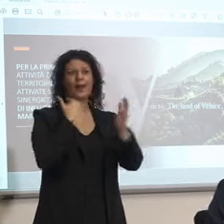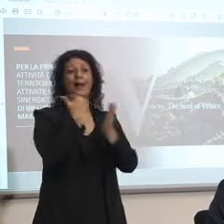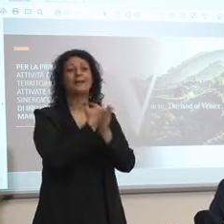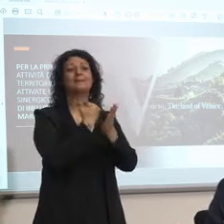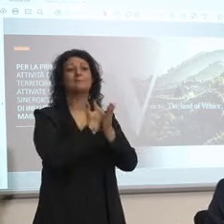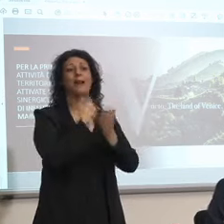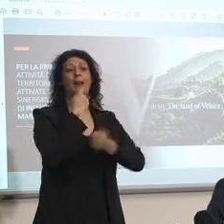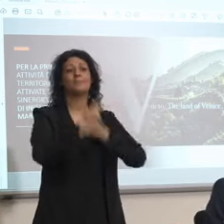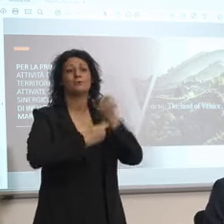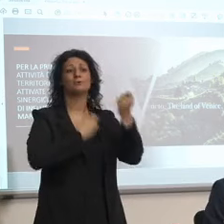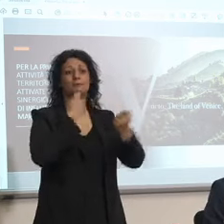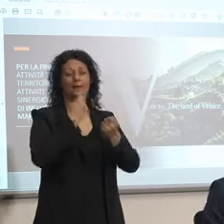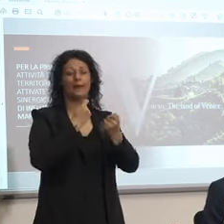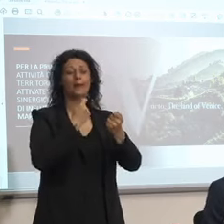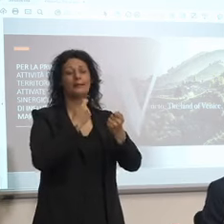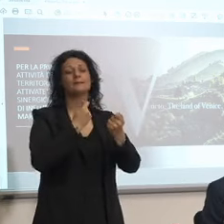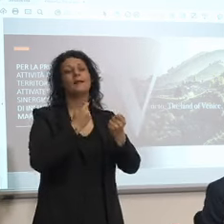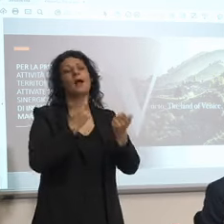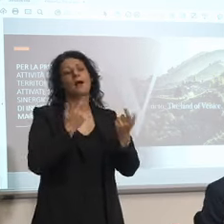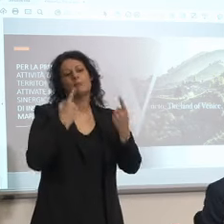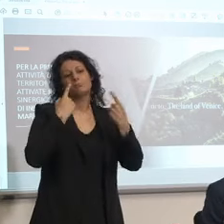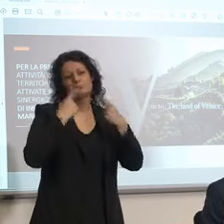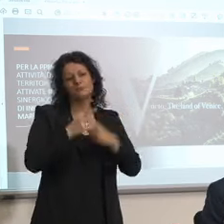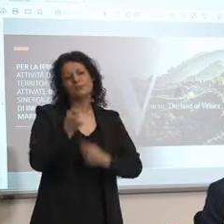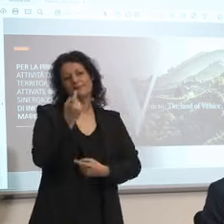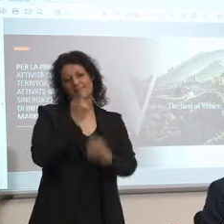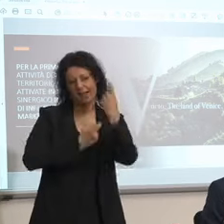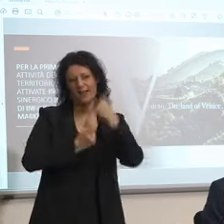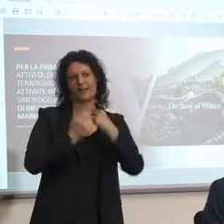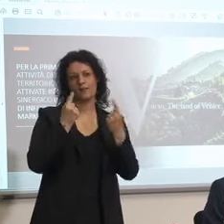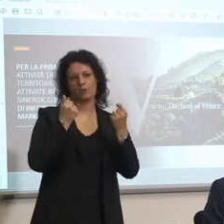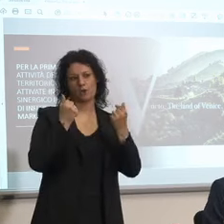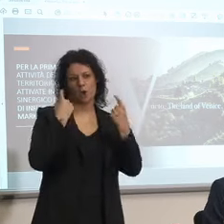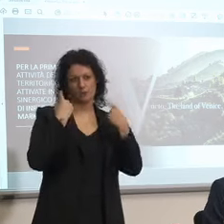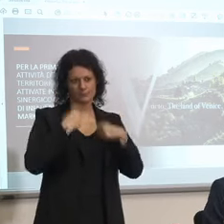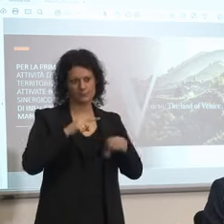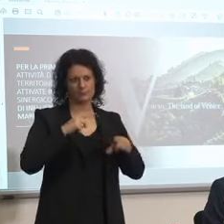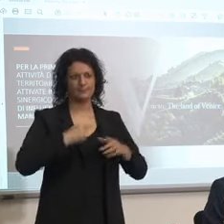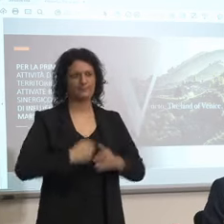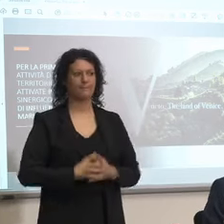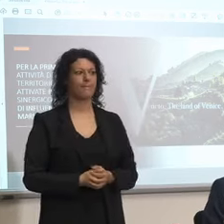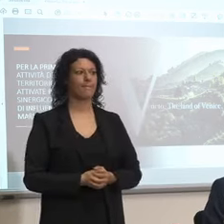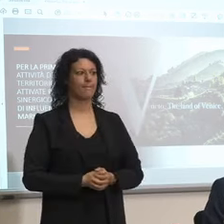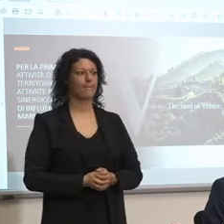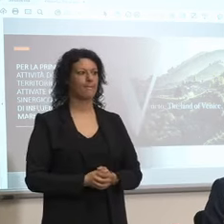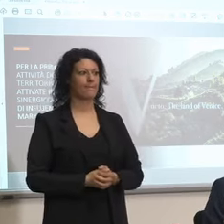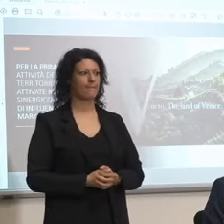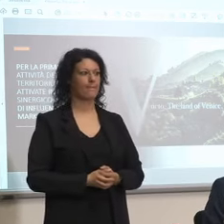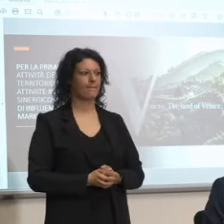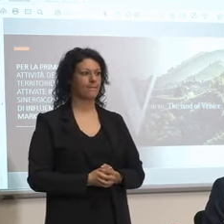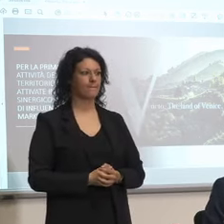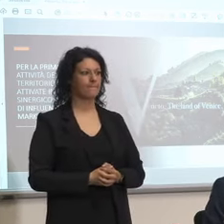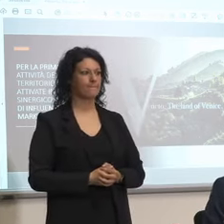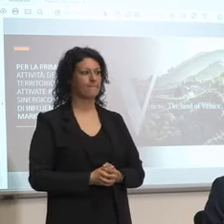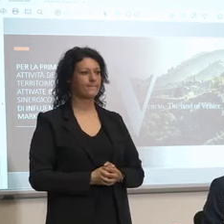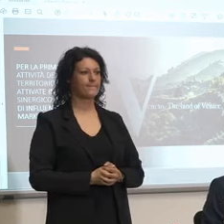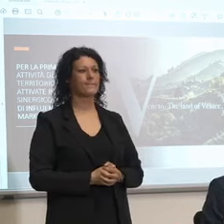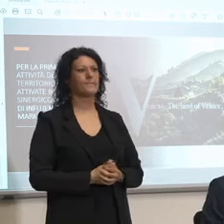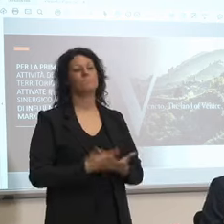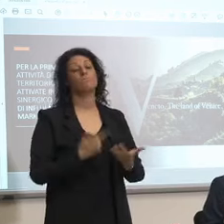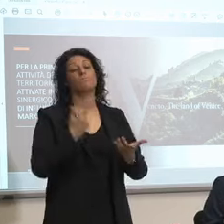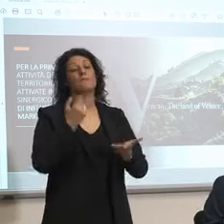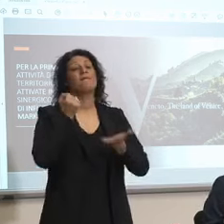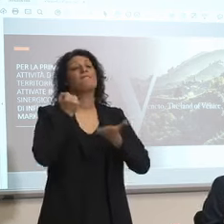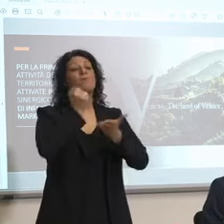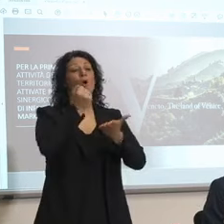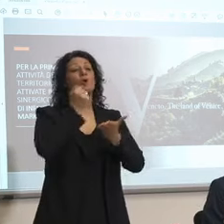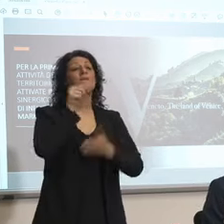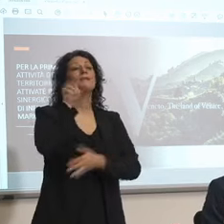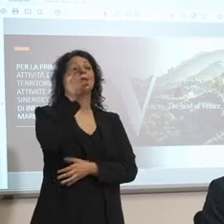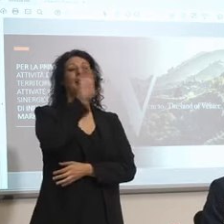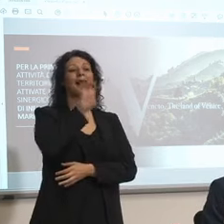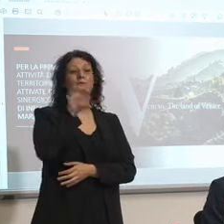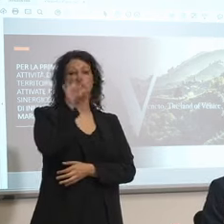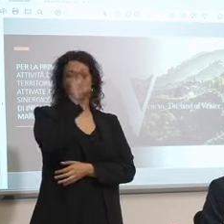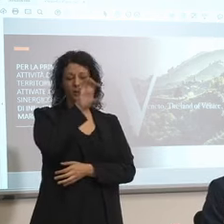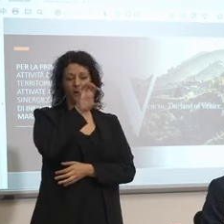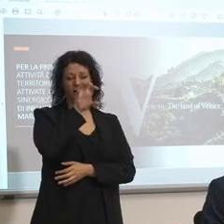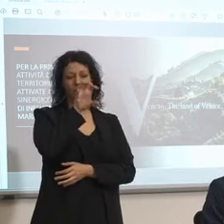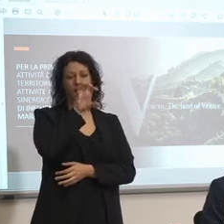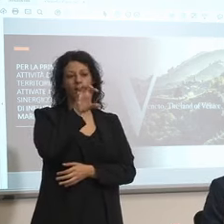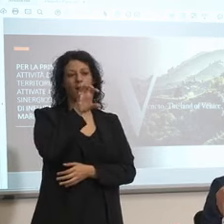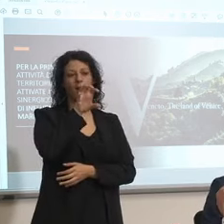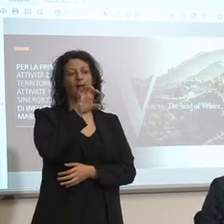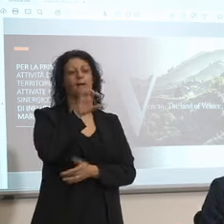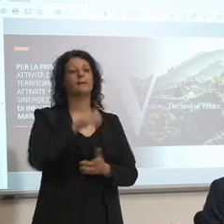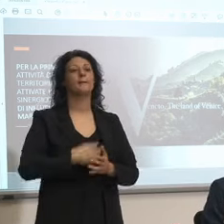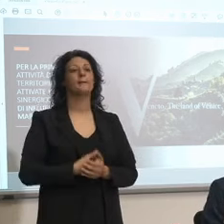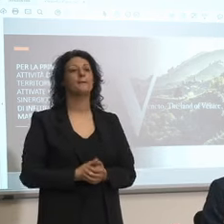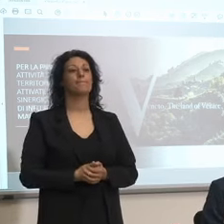tendenzialmente vien da queste qua c'è anche il mio dirigente Claudio mi parla che venga tendenzialmente da qua fondi regionali qualcosa siamo riusciti a recuperare